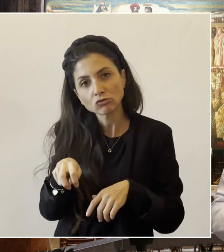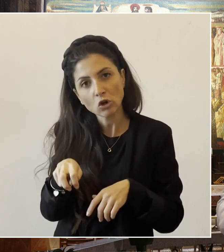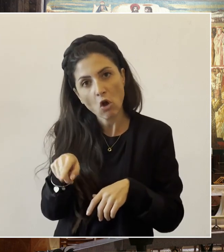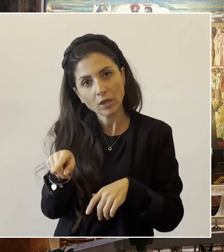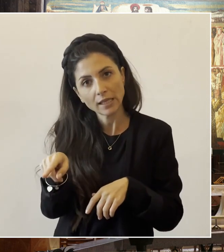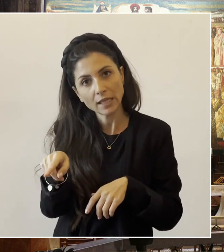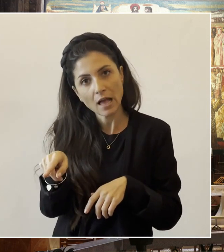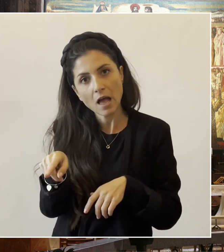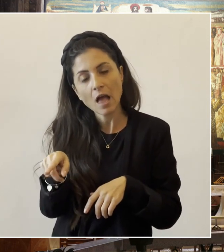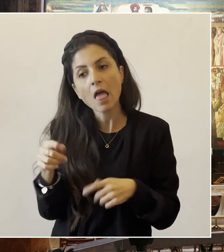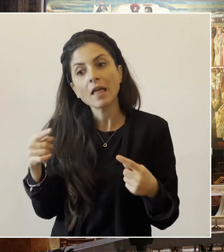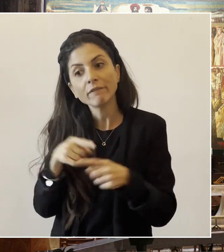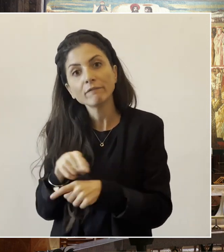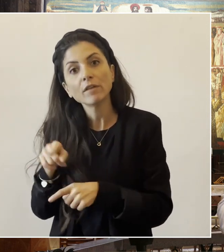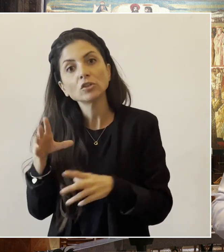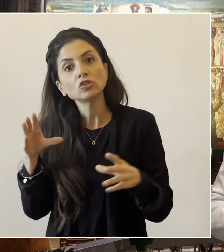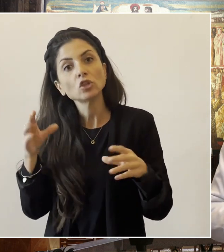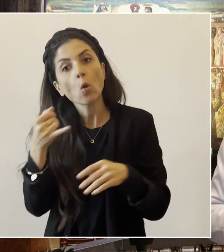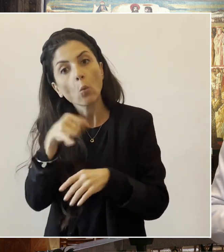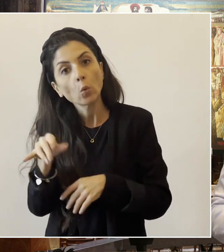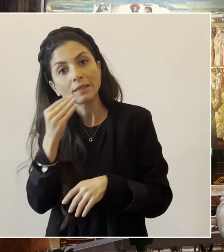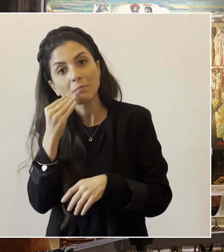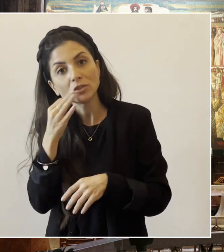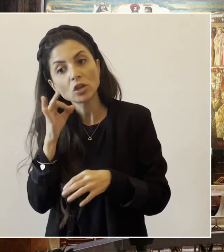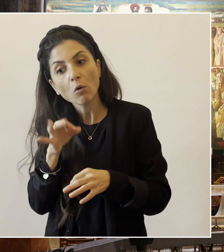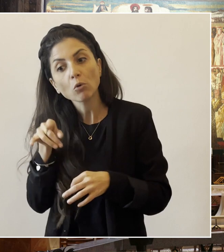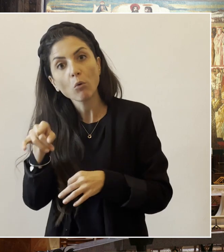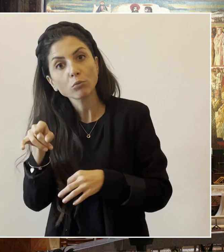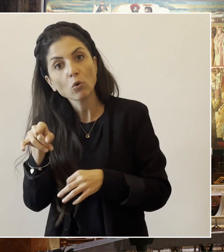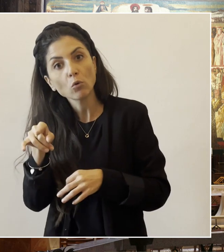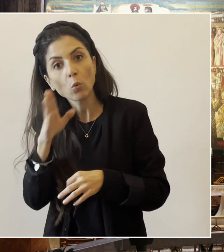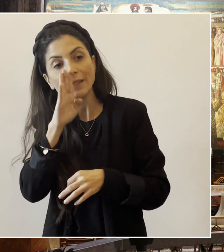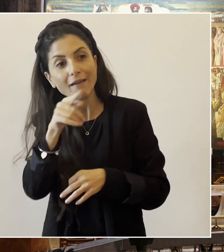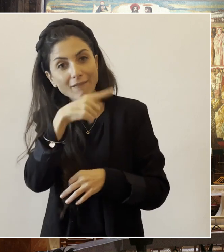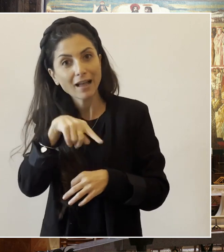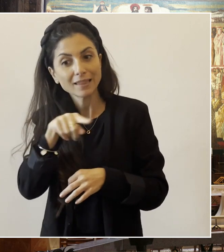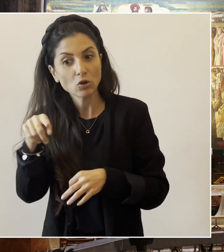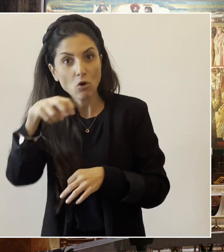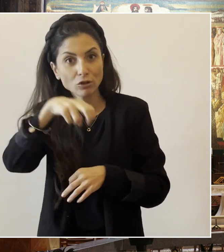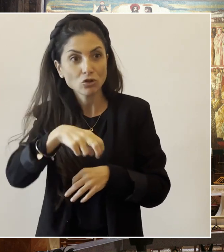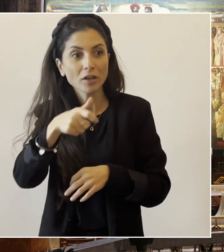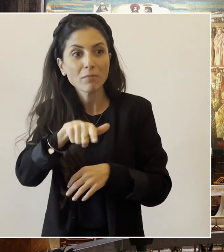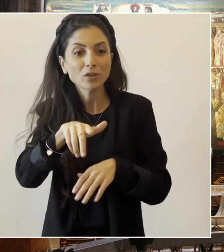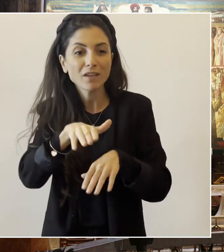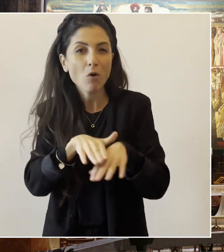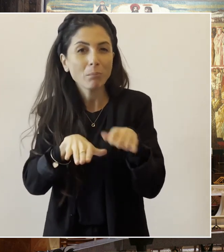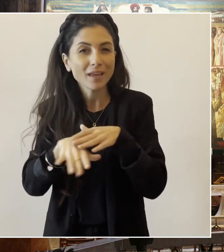'ultima sera, nell'ultima cena, sarà Gesù con la lavanda dei piedi a inginocchiarsi inginocchiarsi a noi, ad adorarci.